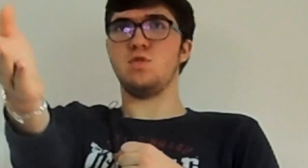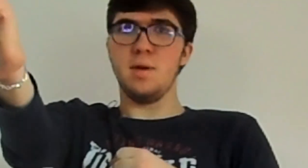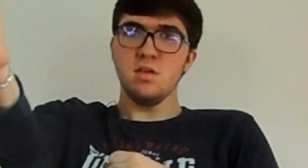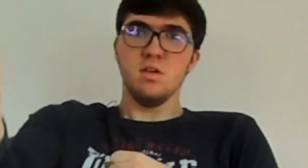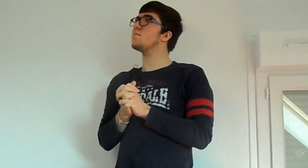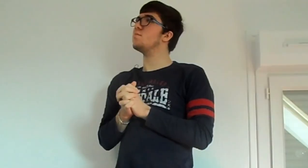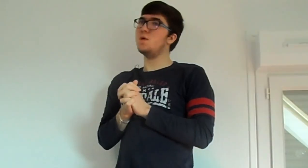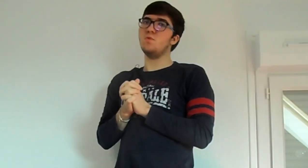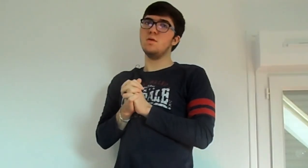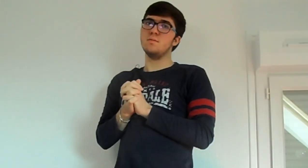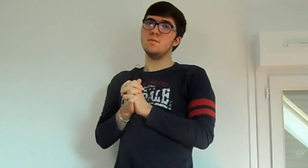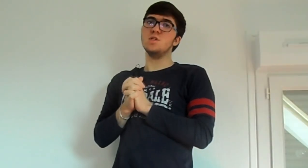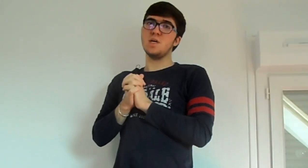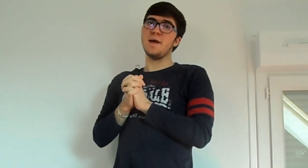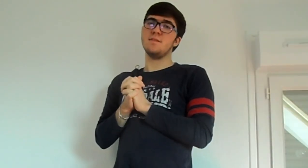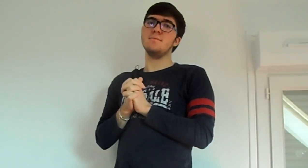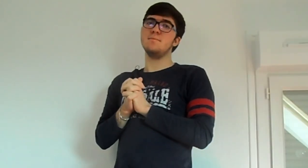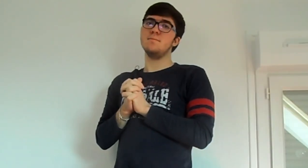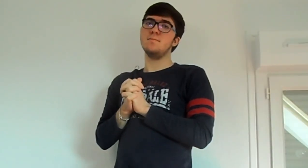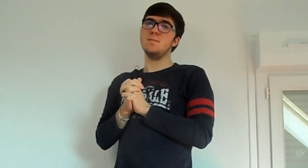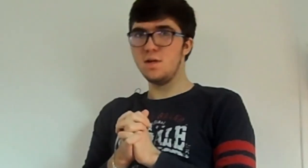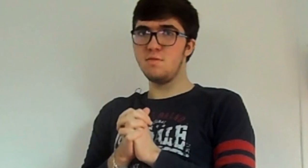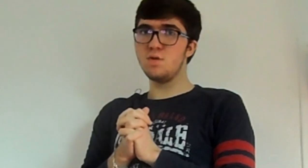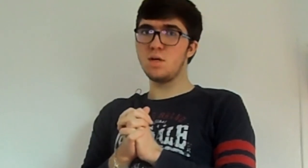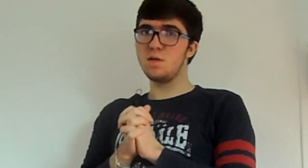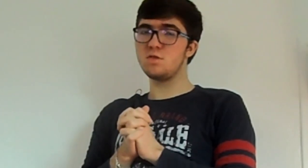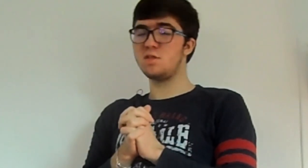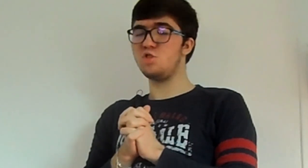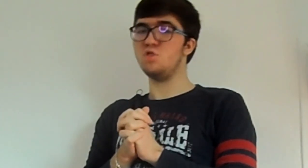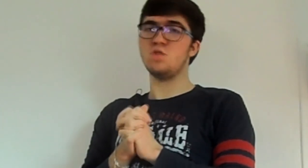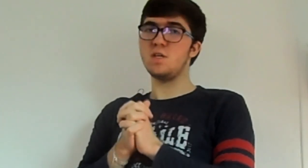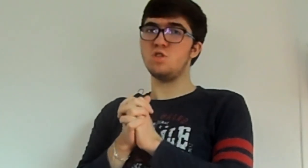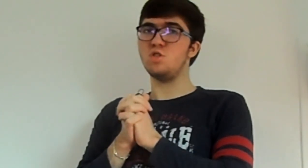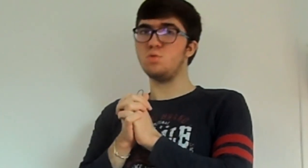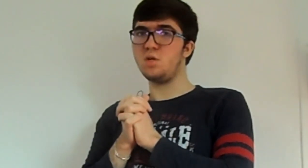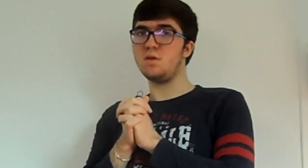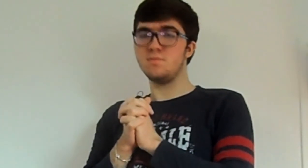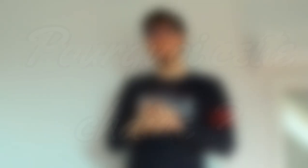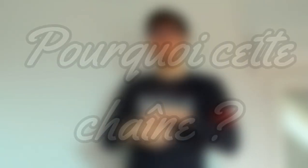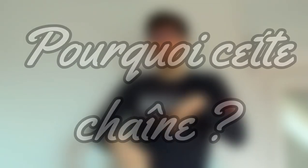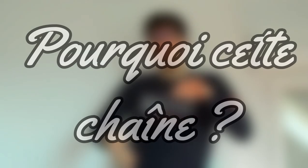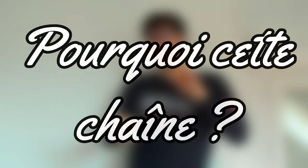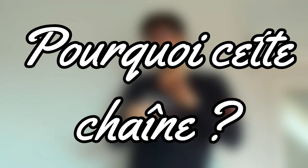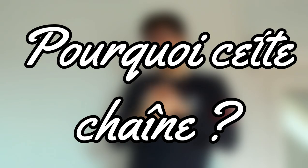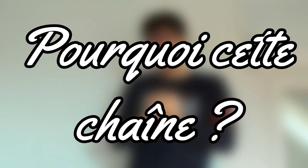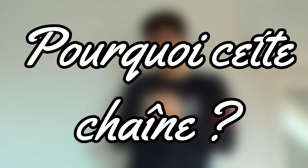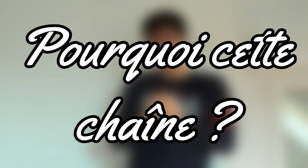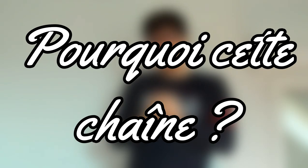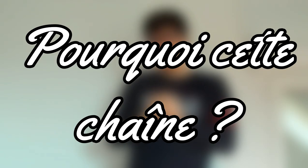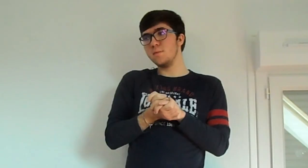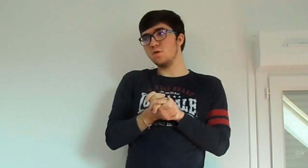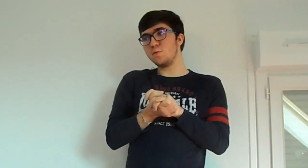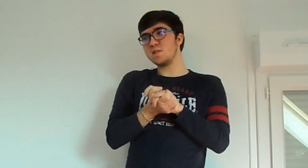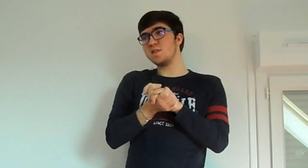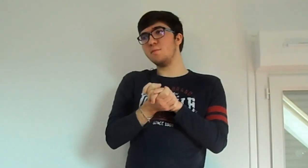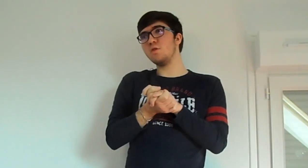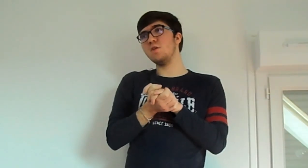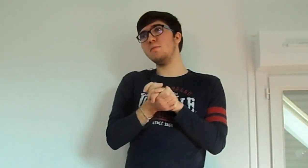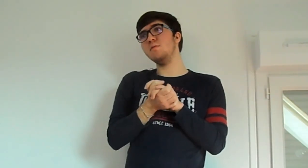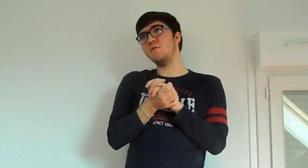je vous emmerde. Mais oui, j'arrête. Les vidéos gaming sur cette chaîne, je crée une chaîne secondaire. Pourquoi je fais cette chaîne secondaire ? Je pense sincèrement que le gaming me